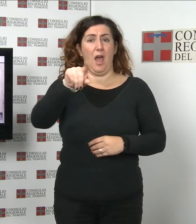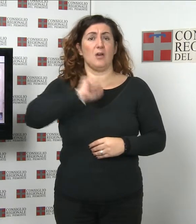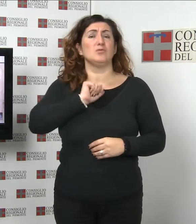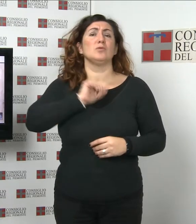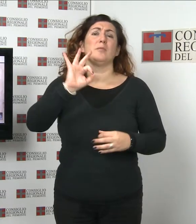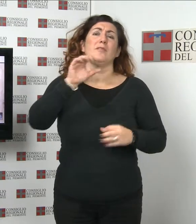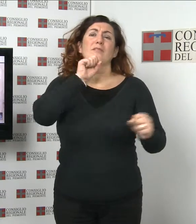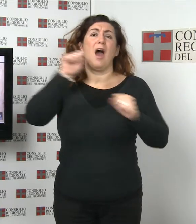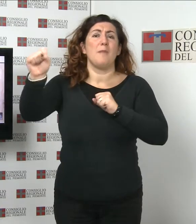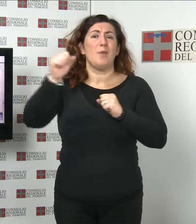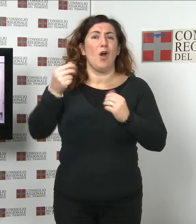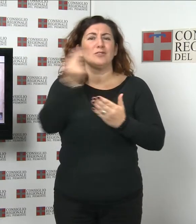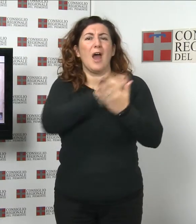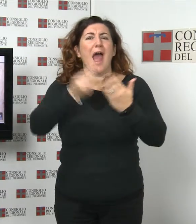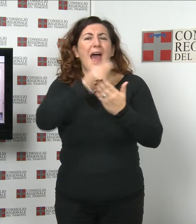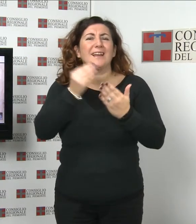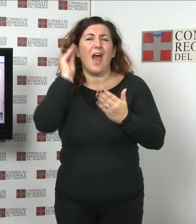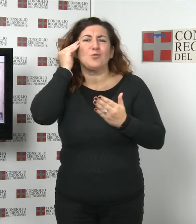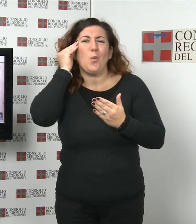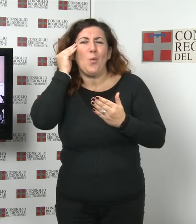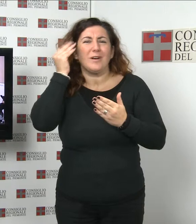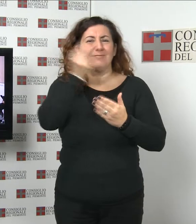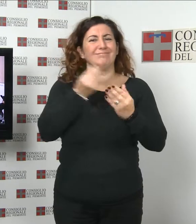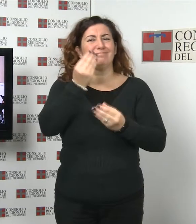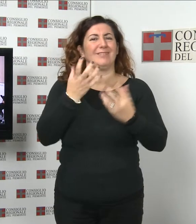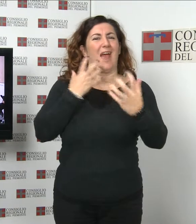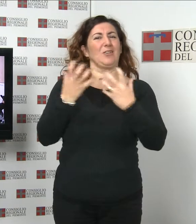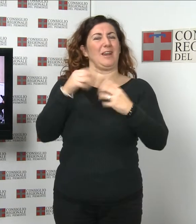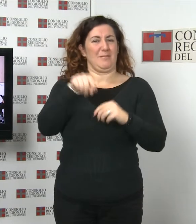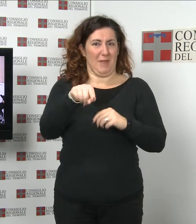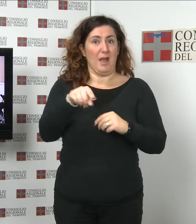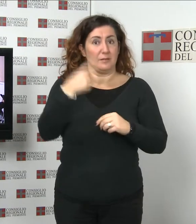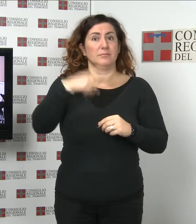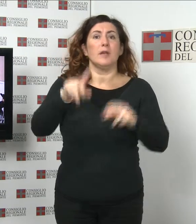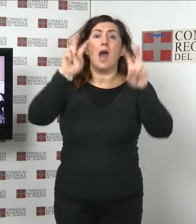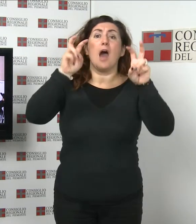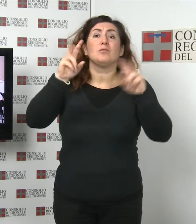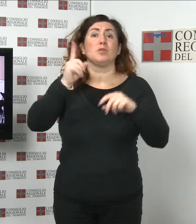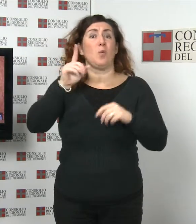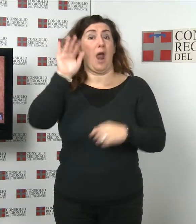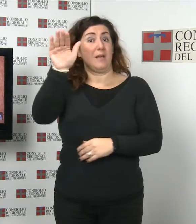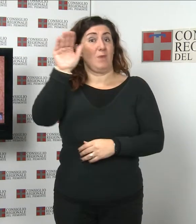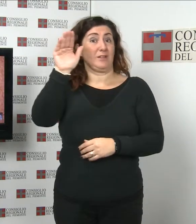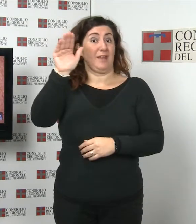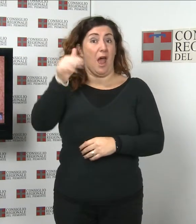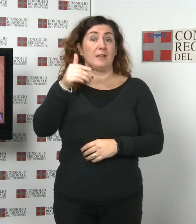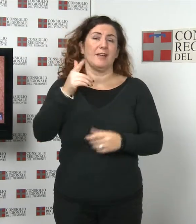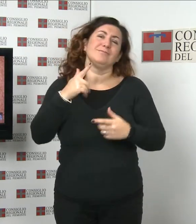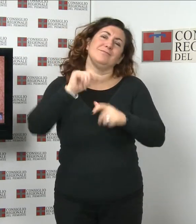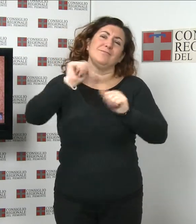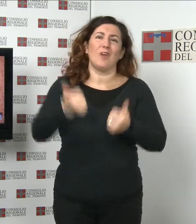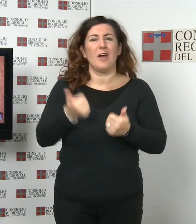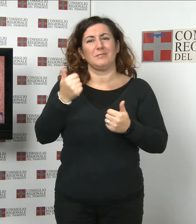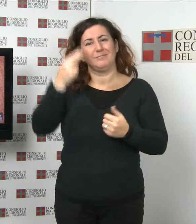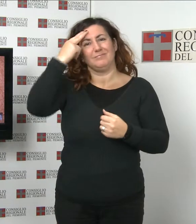nella seconda metà dell'Ottocento e fu direttore della Pasquino. Tema dominante è la montagna, in omaggio ai 150 anni della Fondazione del